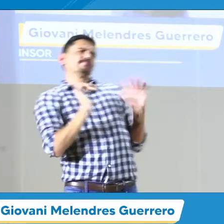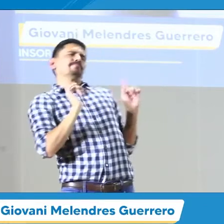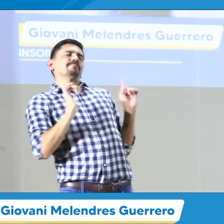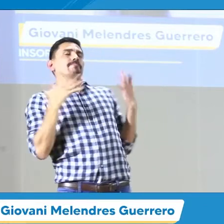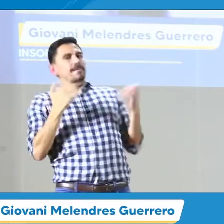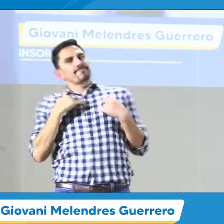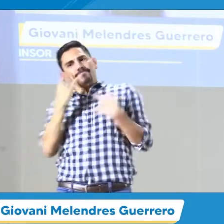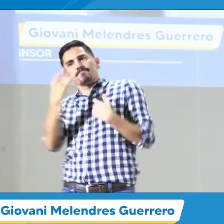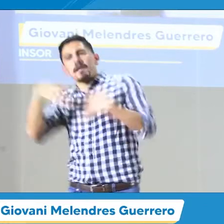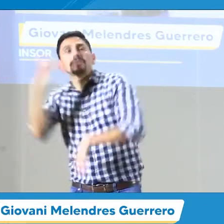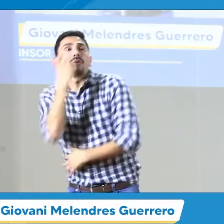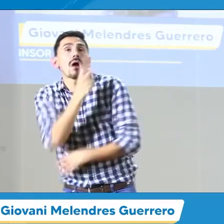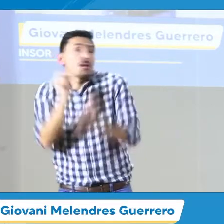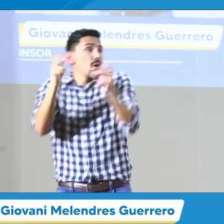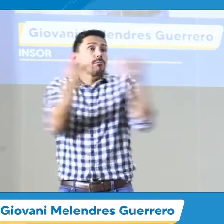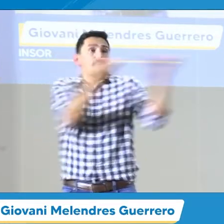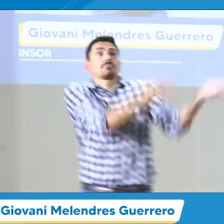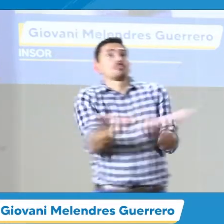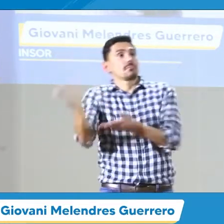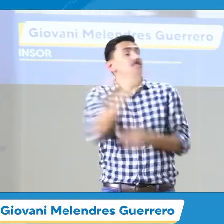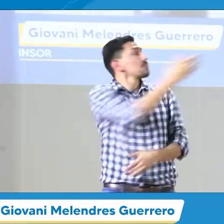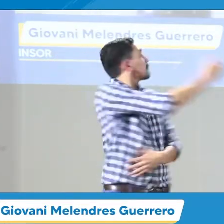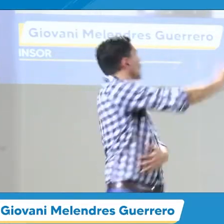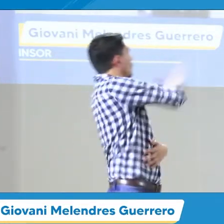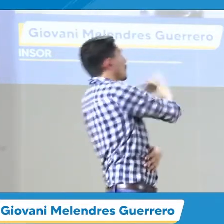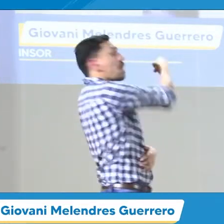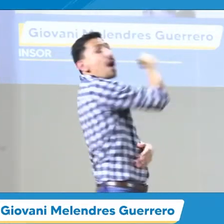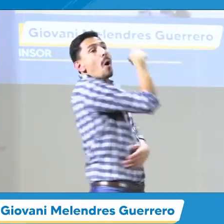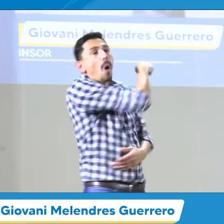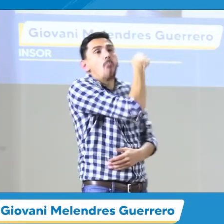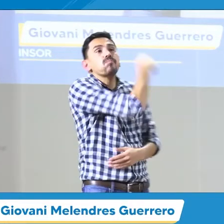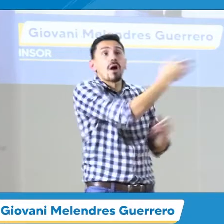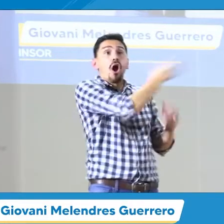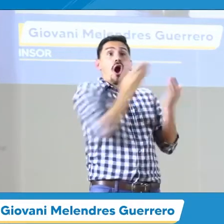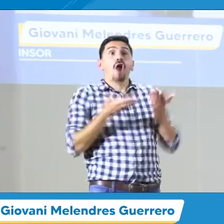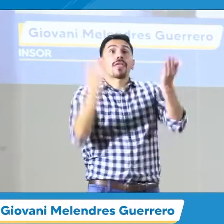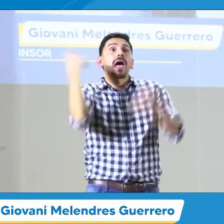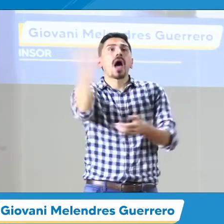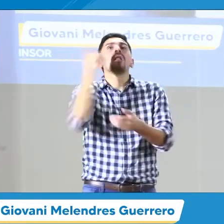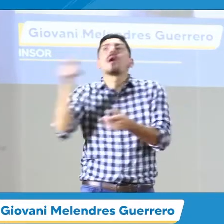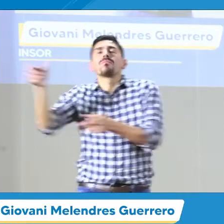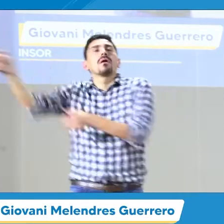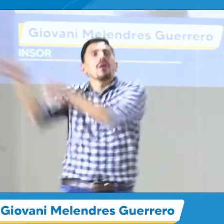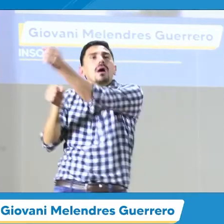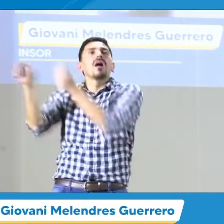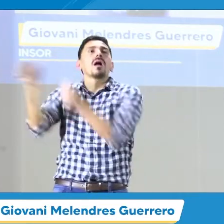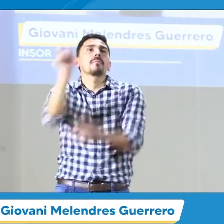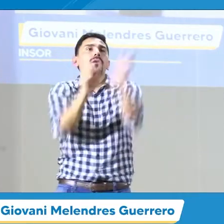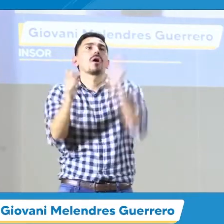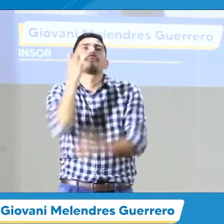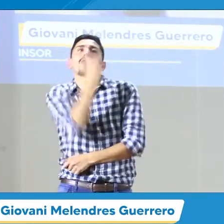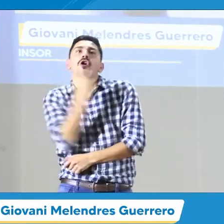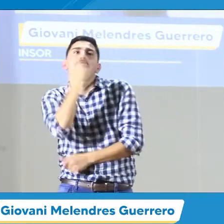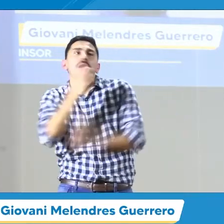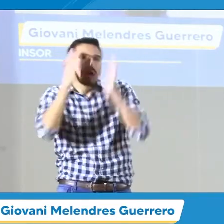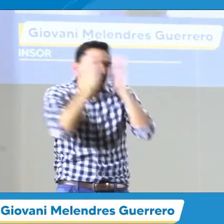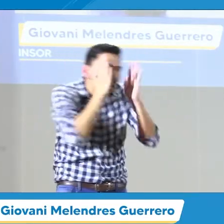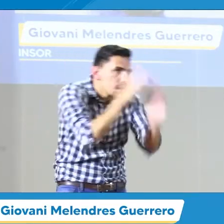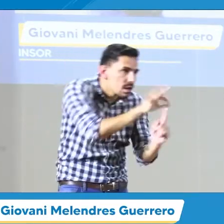quienes tienen algún apoyo auditivo, como un implante coclear o un audífono. También, allí está,